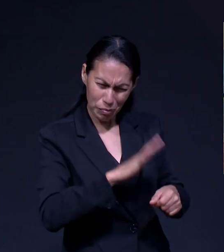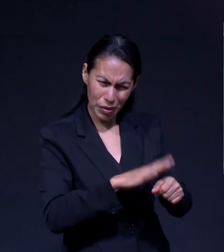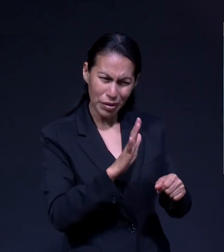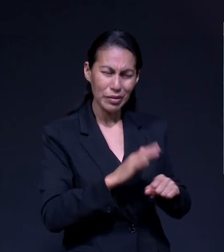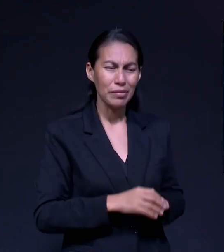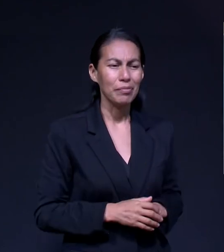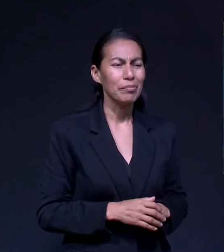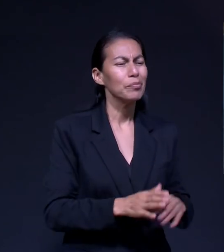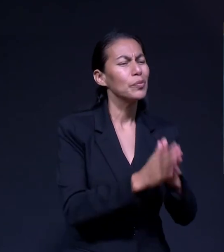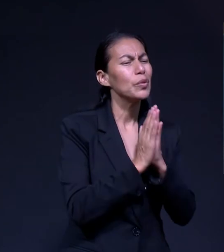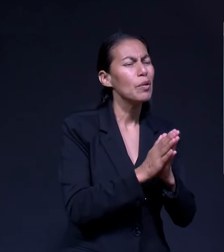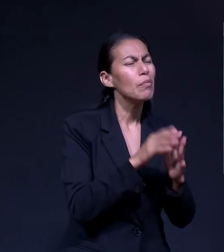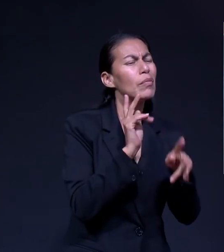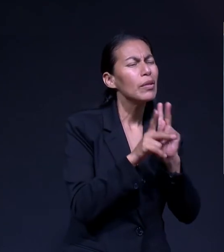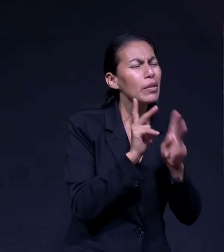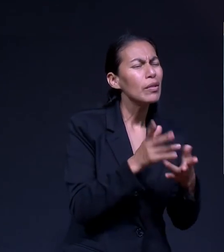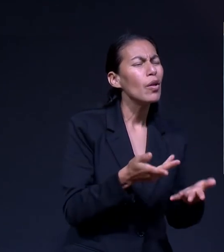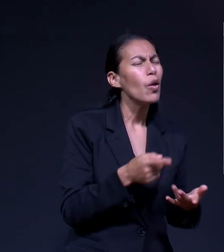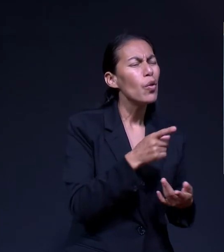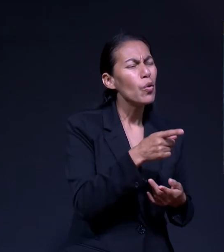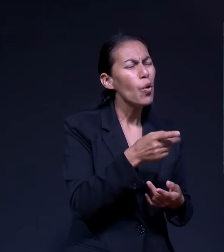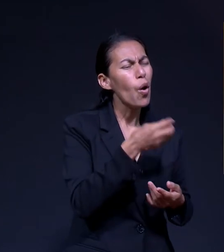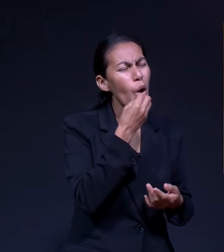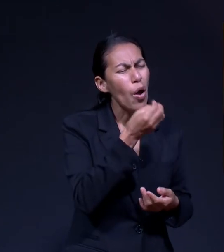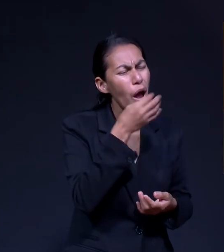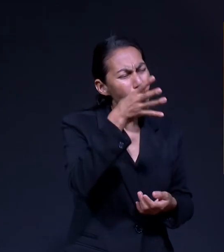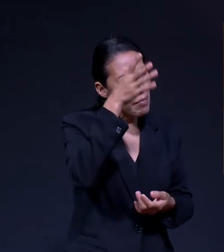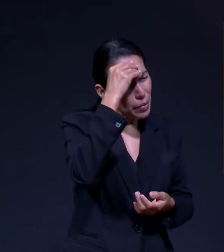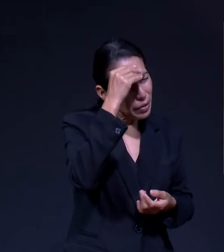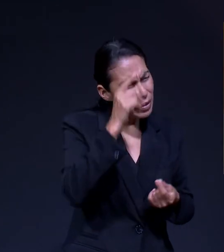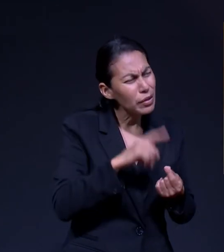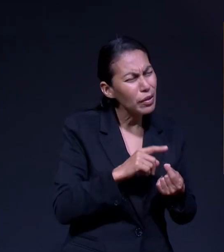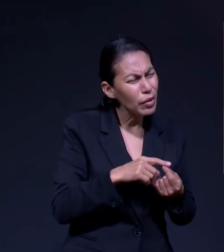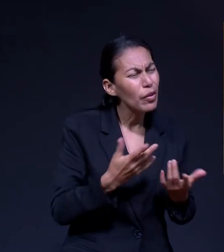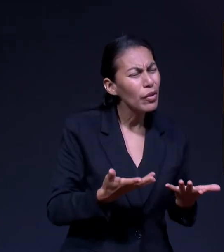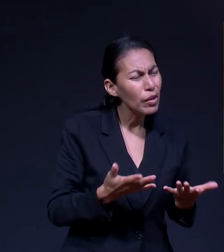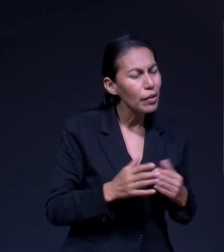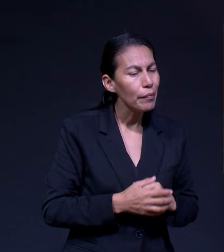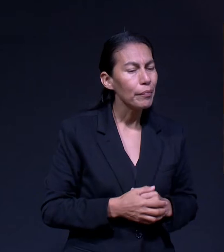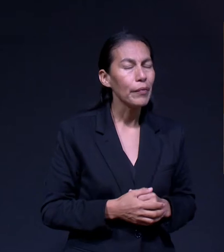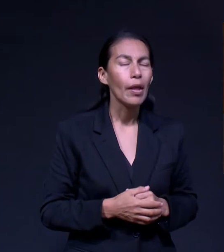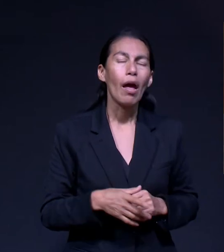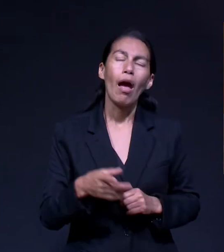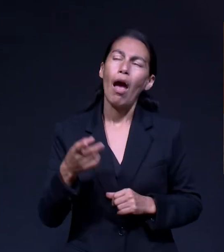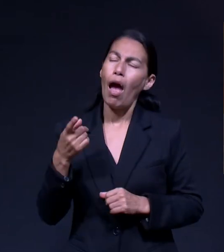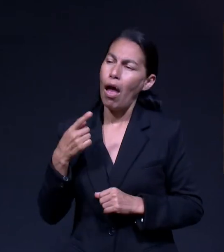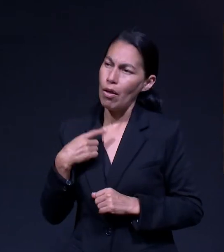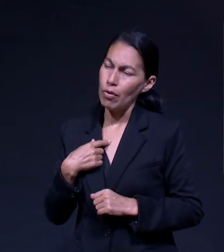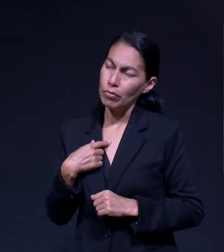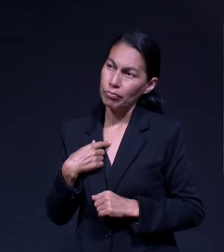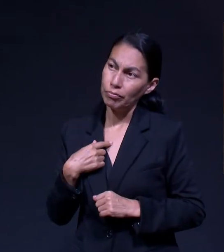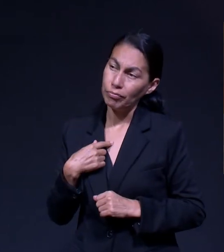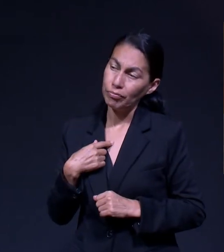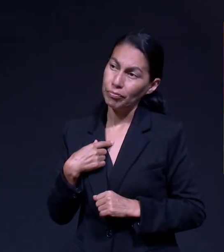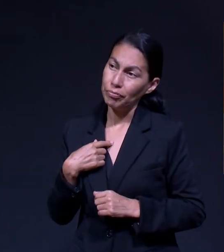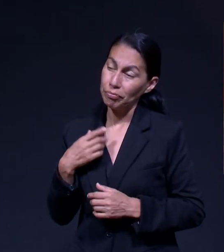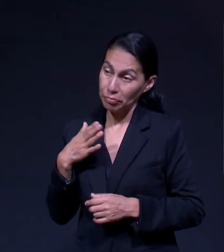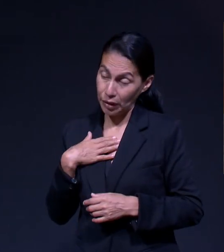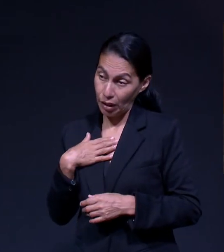¿dónde aprendiste a orar? Yo aprendí a orar en mi hogar Me gusta